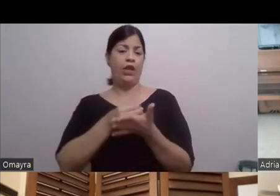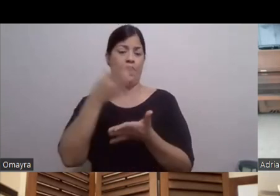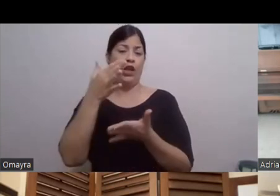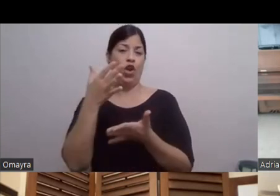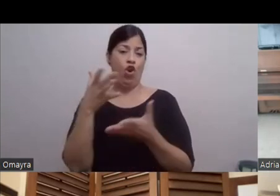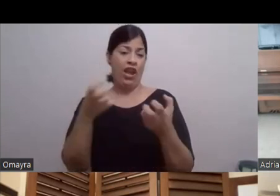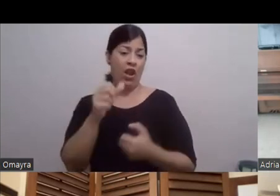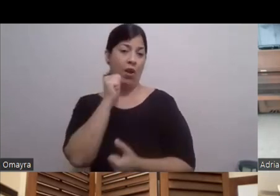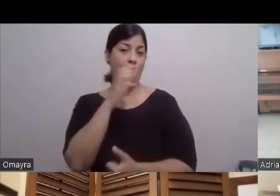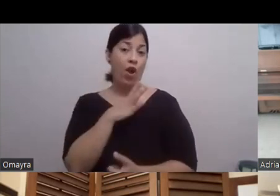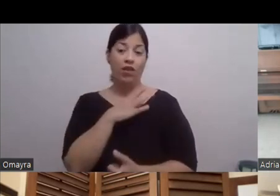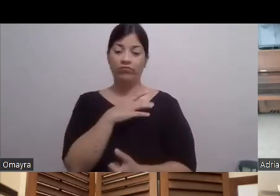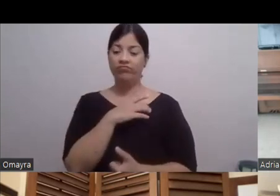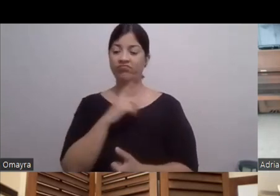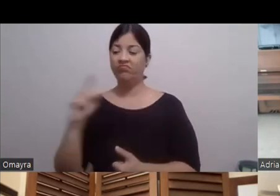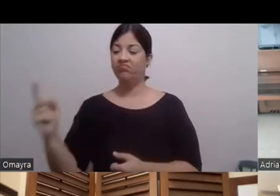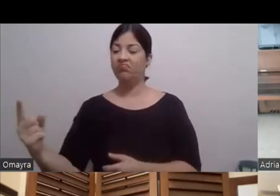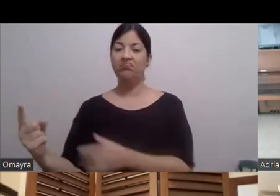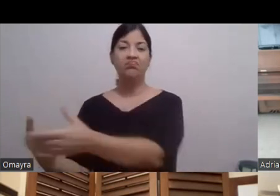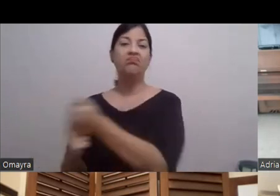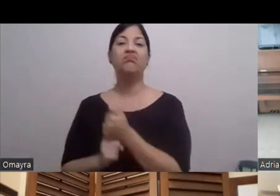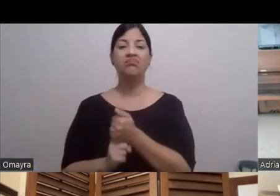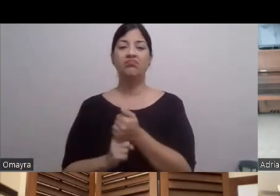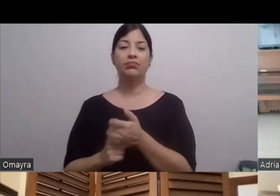algo Que te Desaparecemos Entonces en este caso Esa la historia